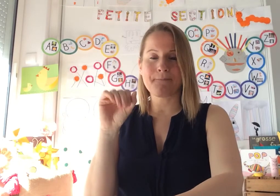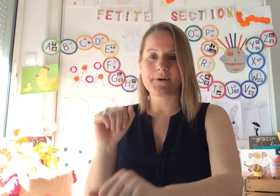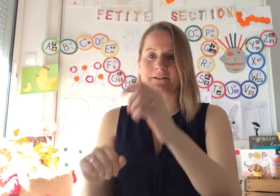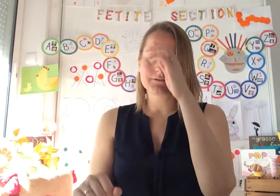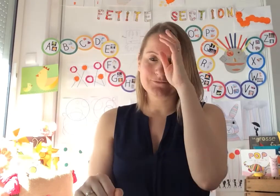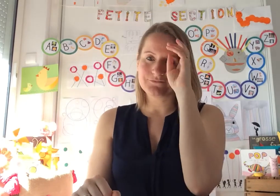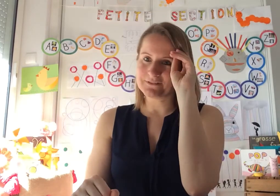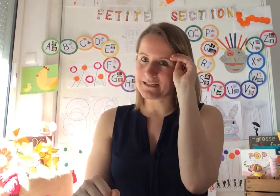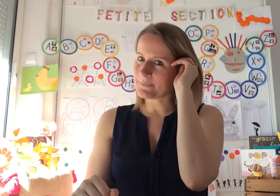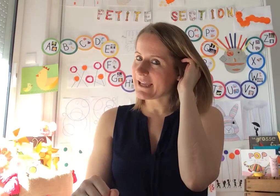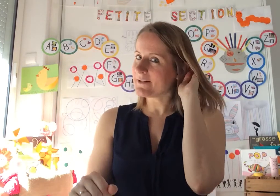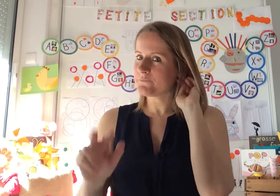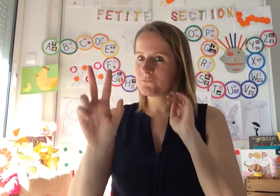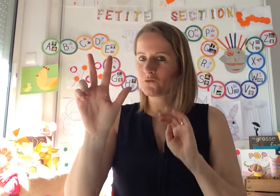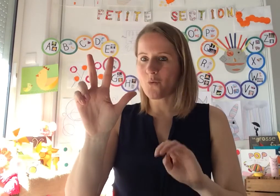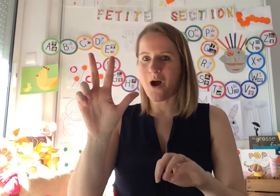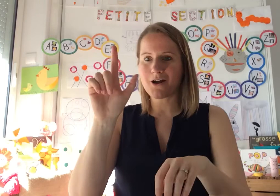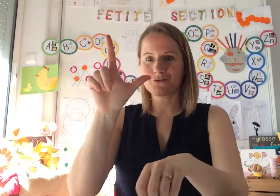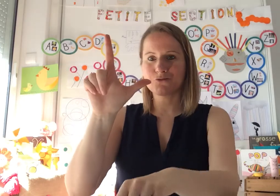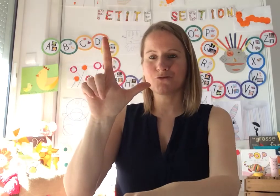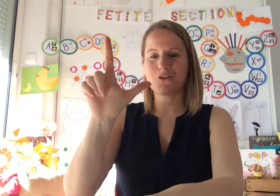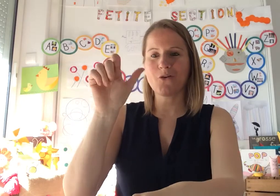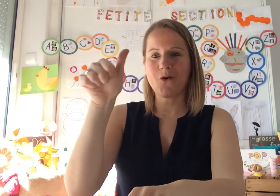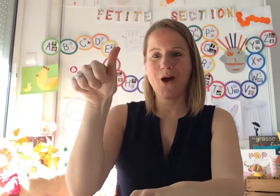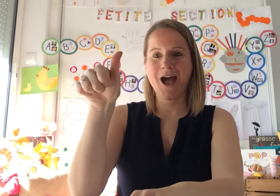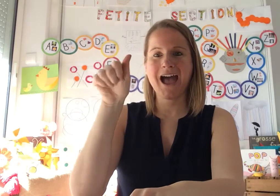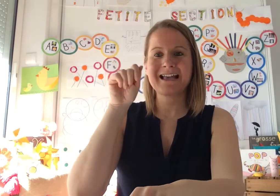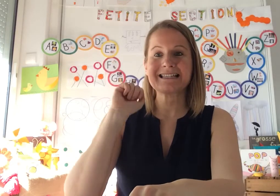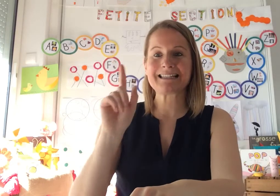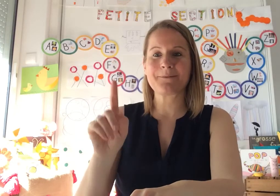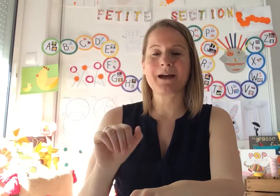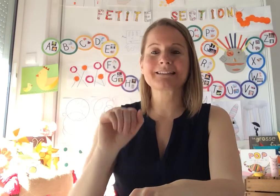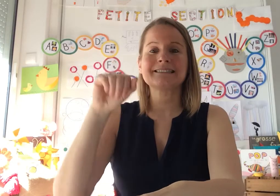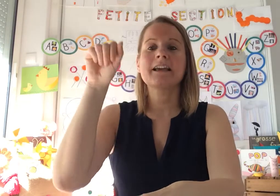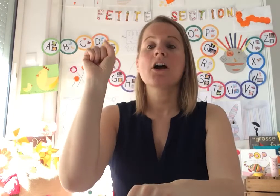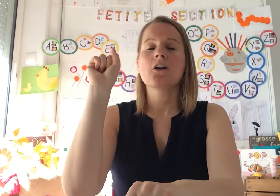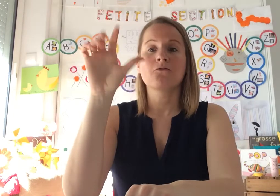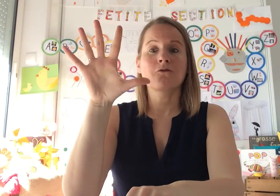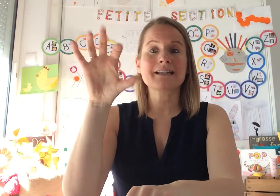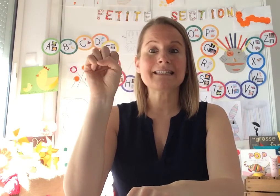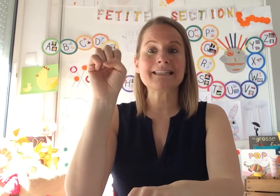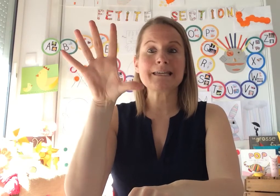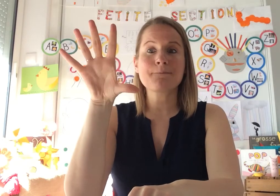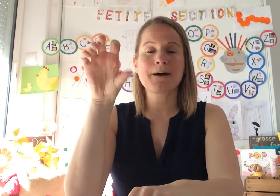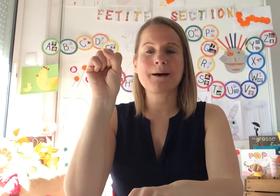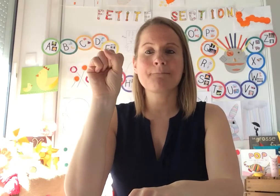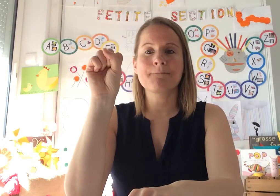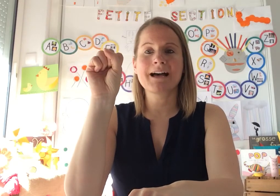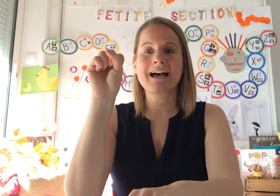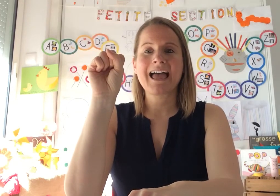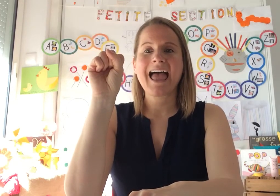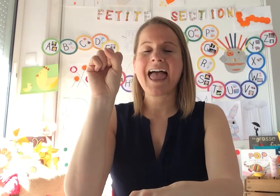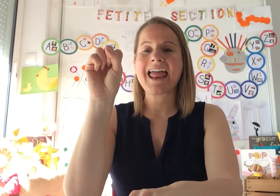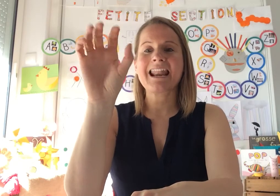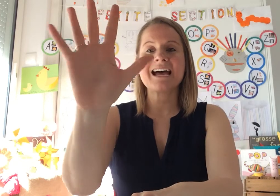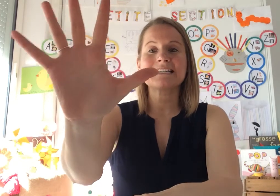main. Vous êtes prêts ? 3, 2, 1, c'est parti ! Voici ma main. Elle a